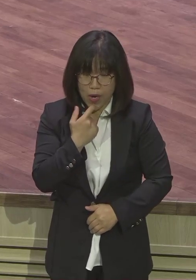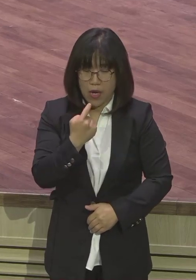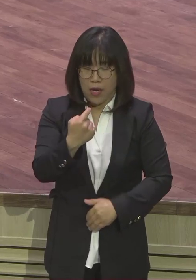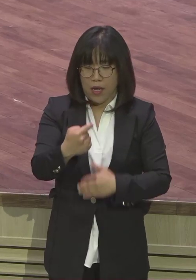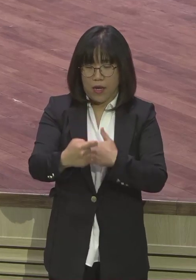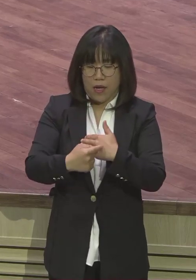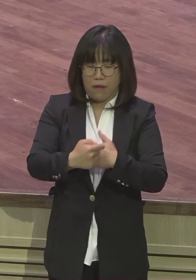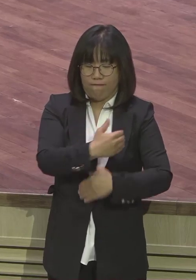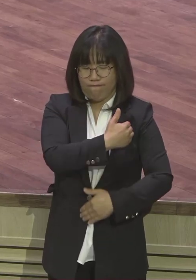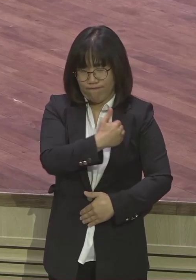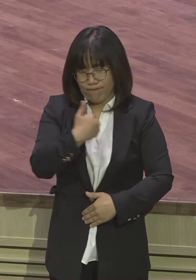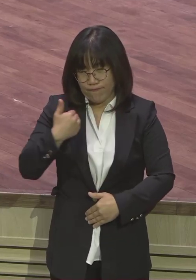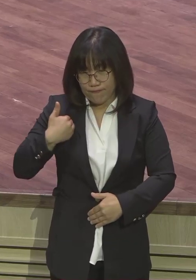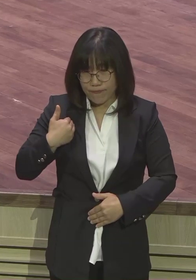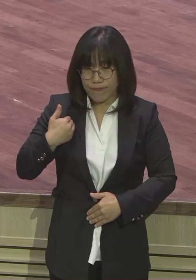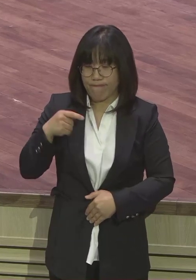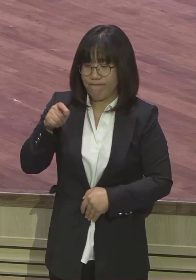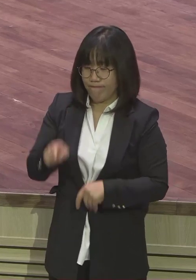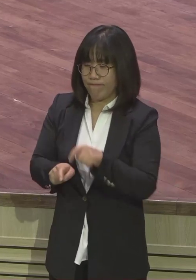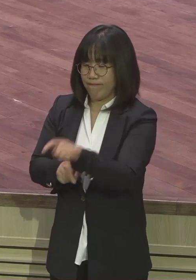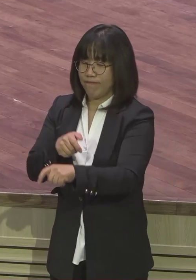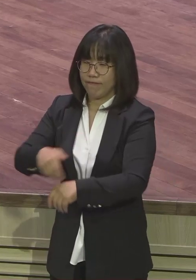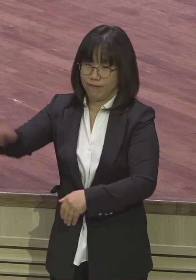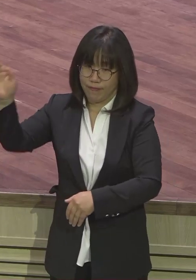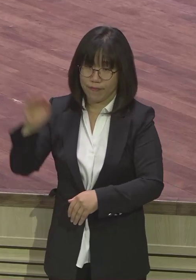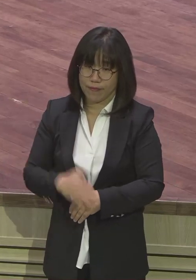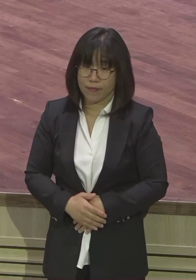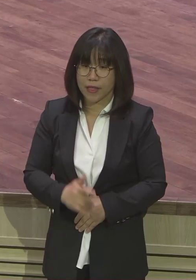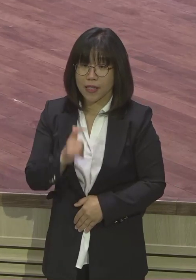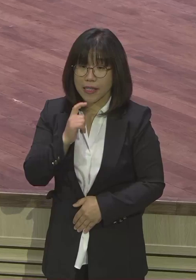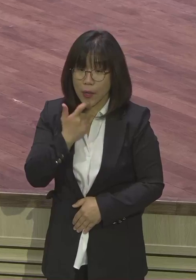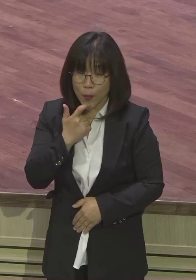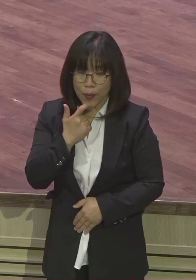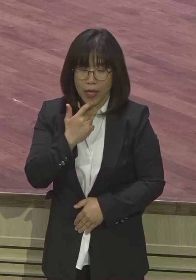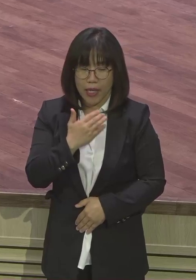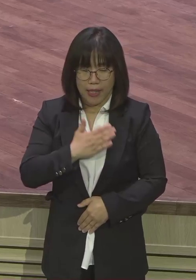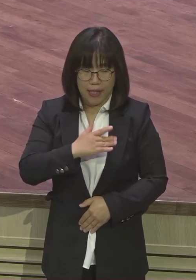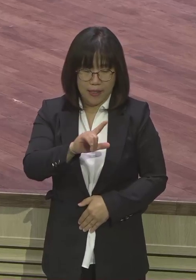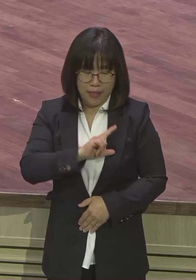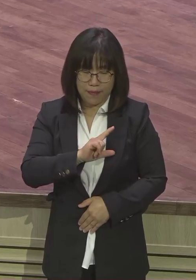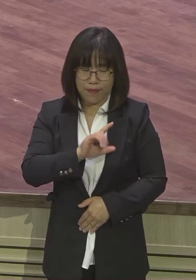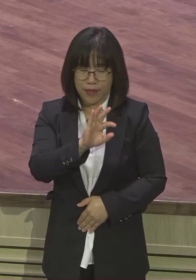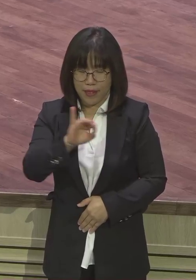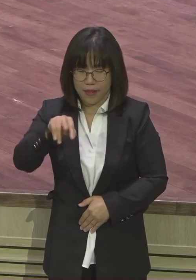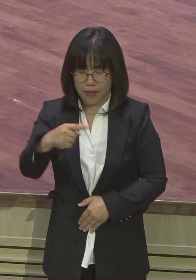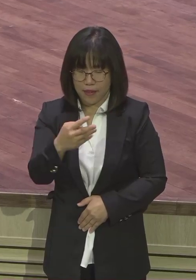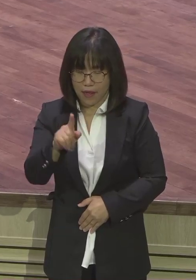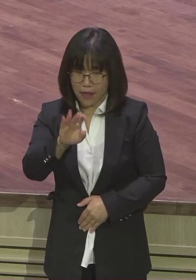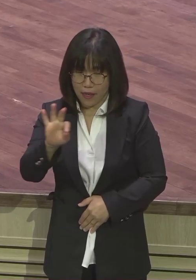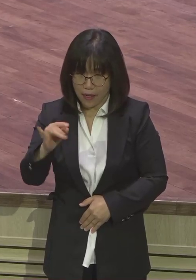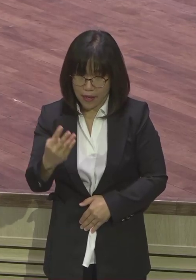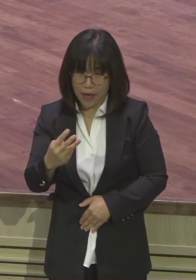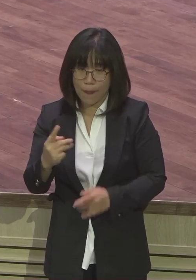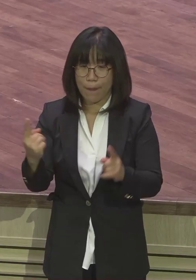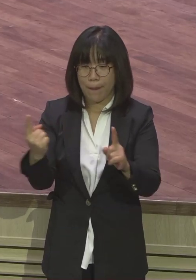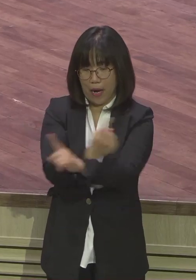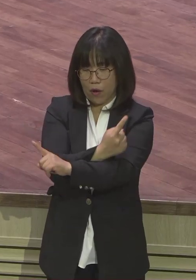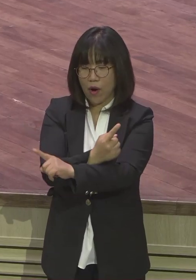만들어 나갑니다. 야곱은 이스라엘이라는 영적 정체성을 가지고 이제는 관계 회복의 자리로 나아갑니다.